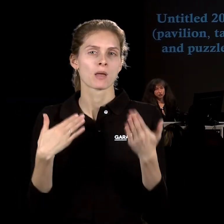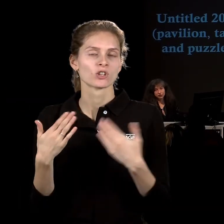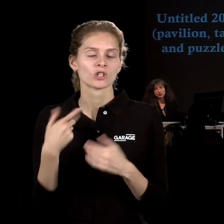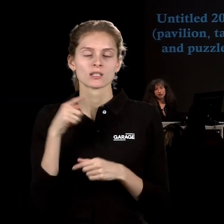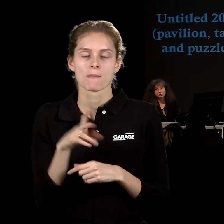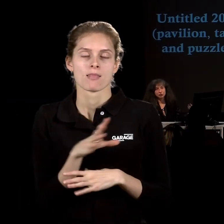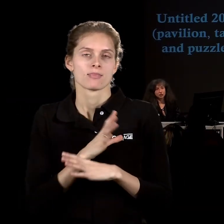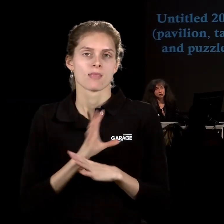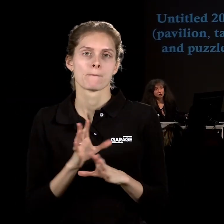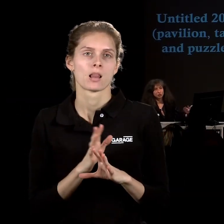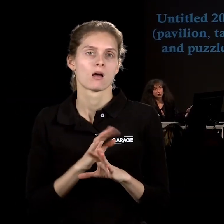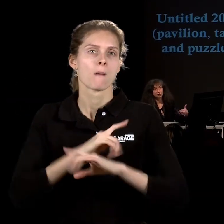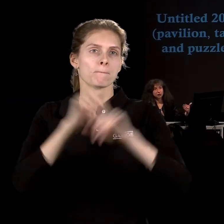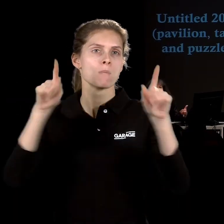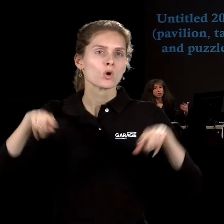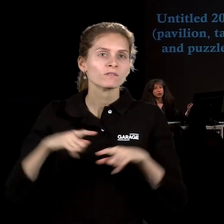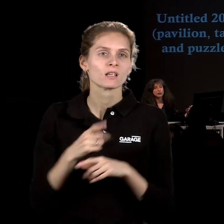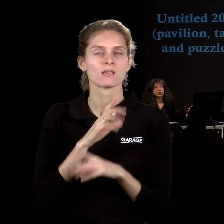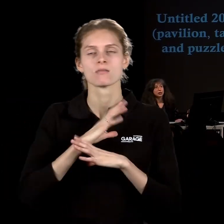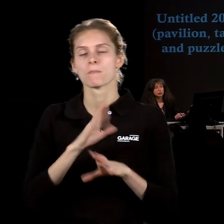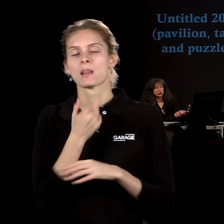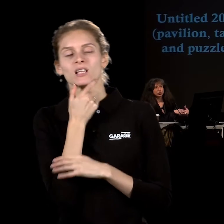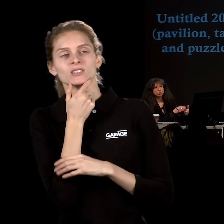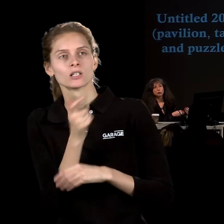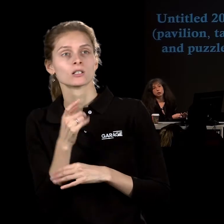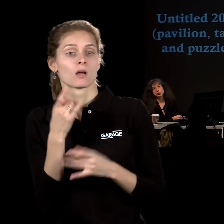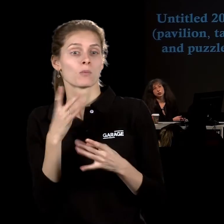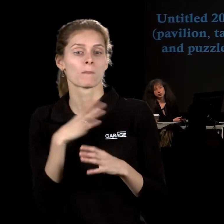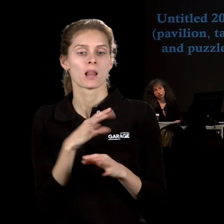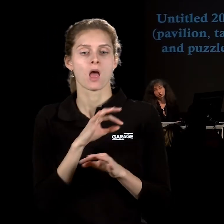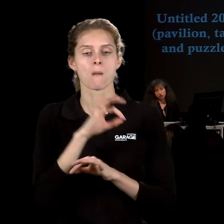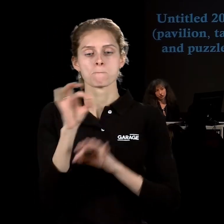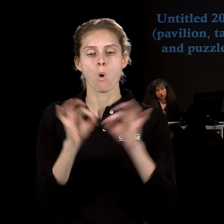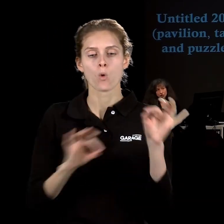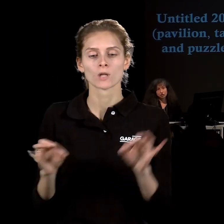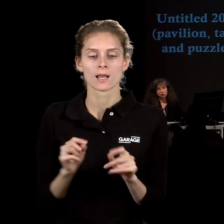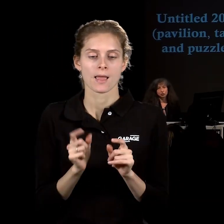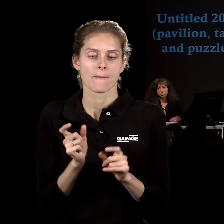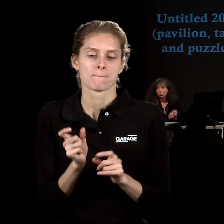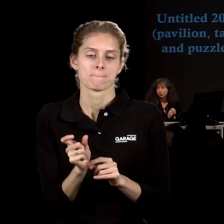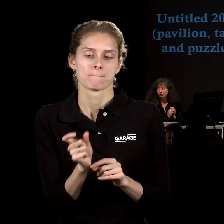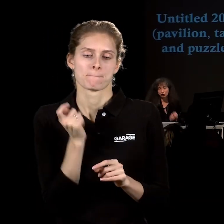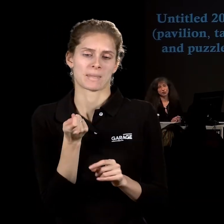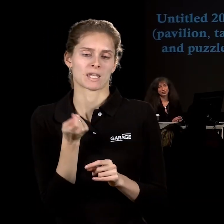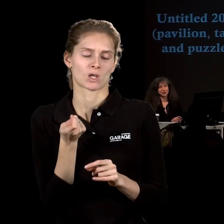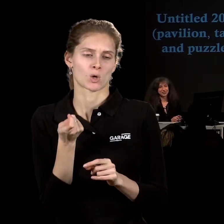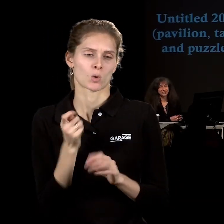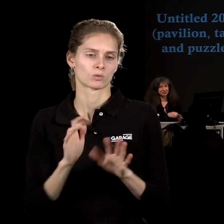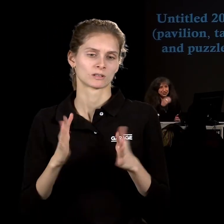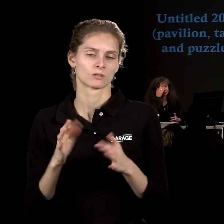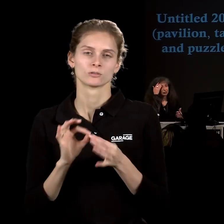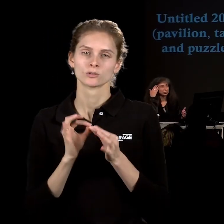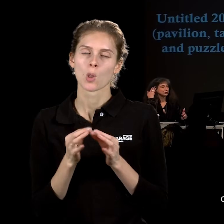было произведений, не было зрелищ, а были различные модели вот этих микроутопических ситуаций. Это очень сложная для